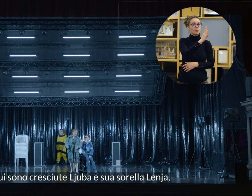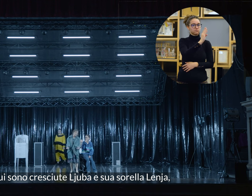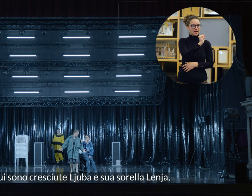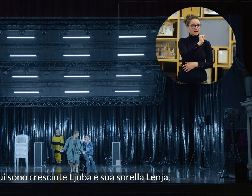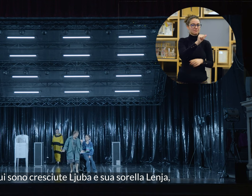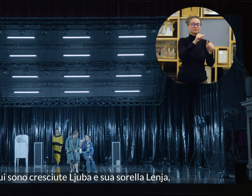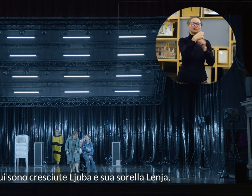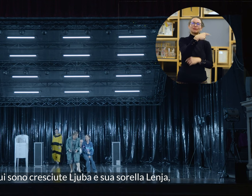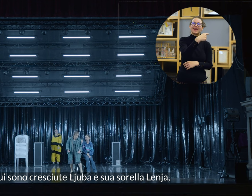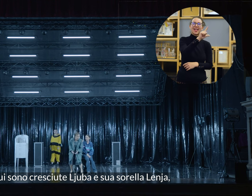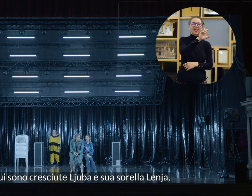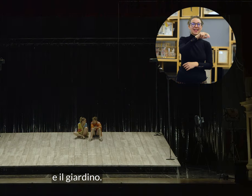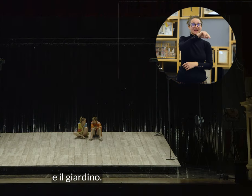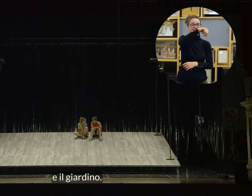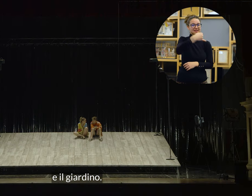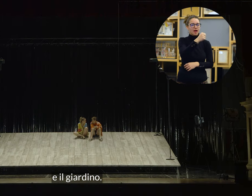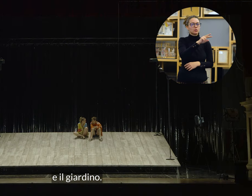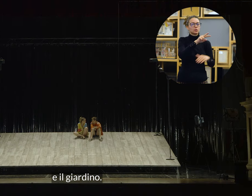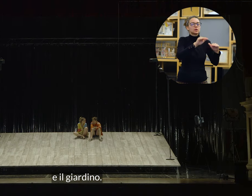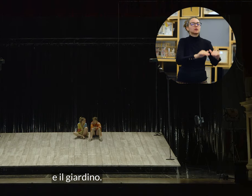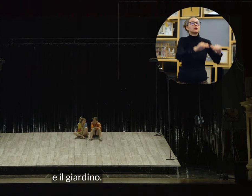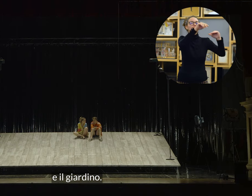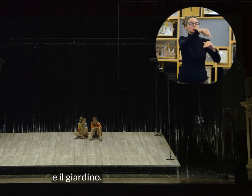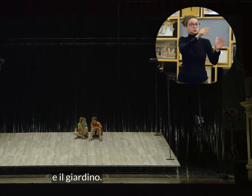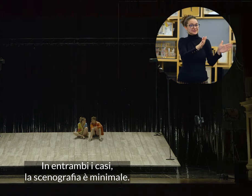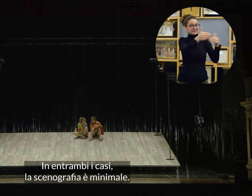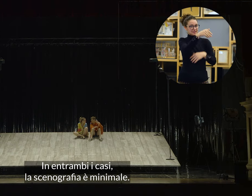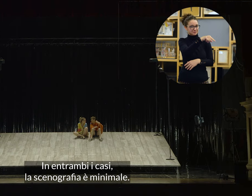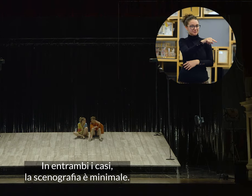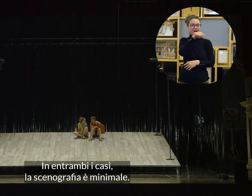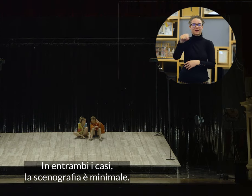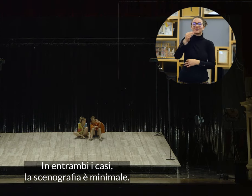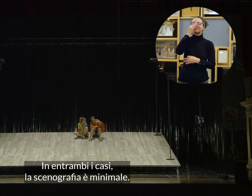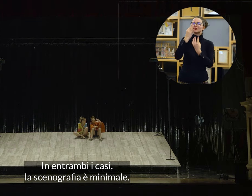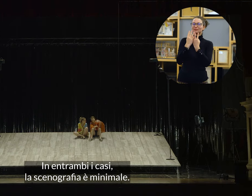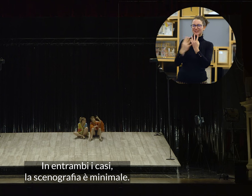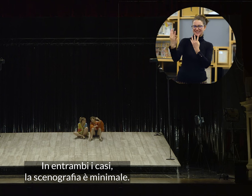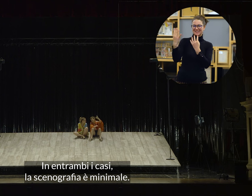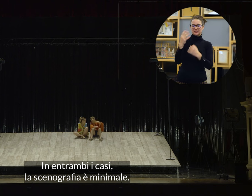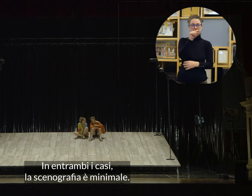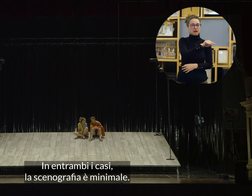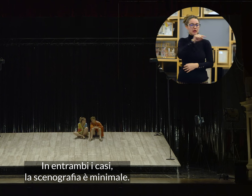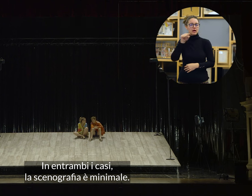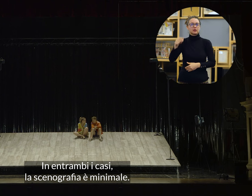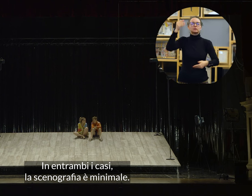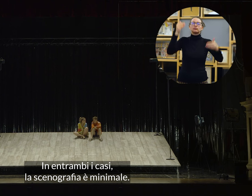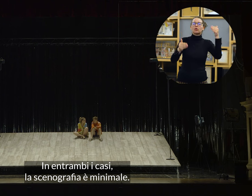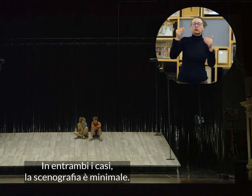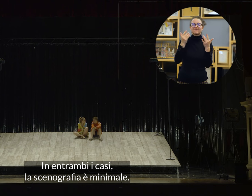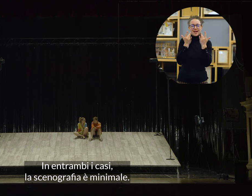sorella Lenia, e il giardino. In entrambi i casi la scenografia è minimale.